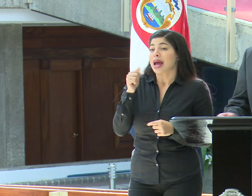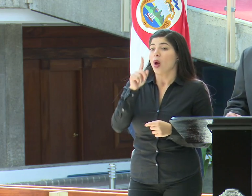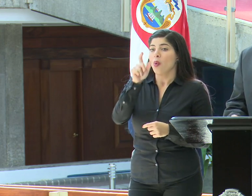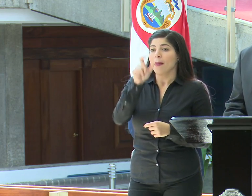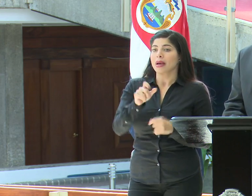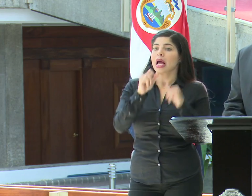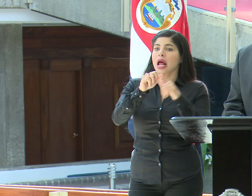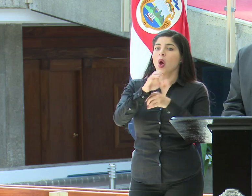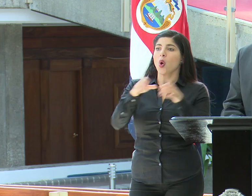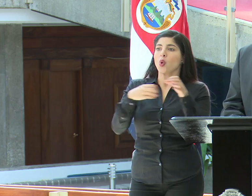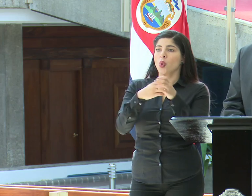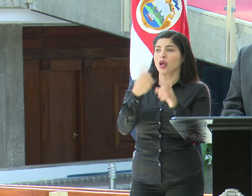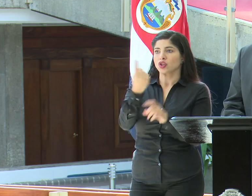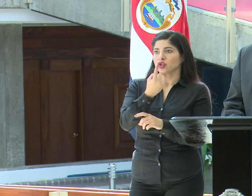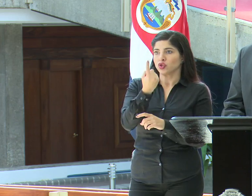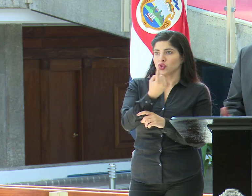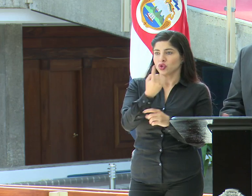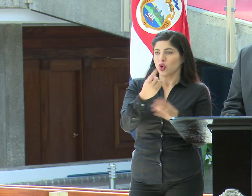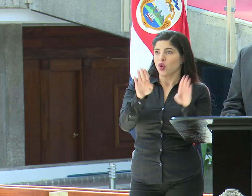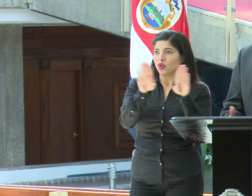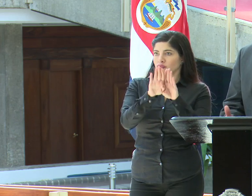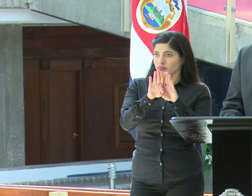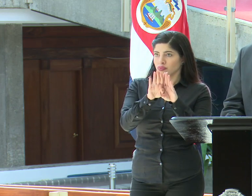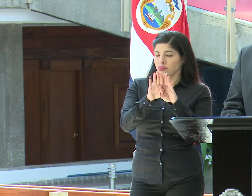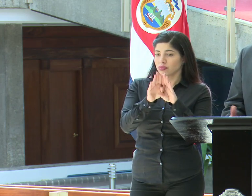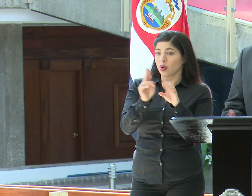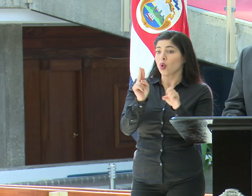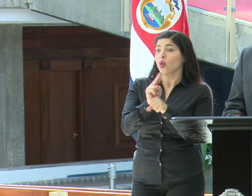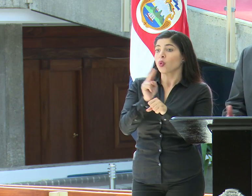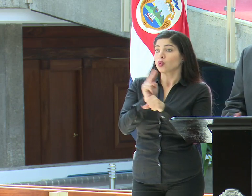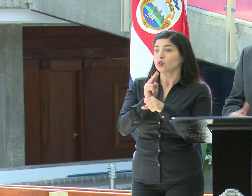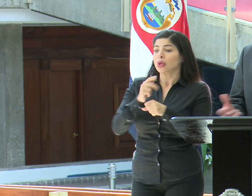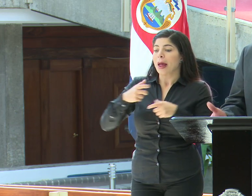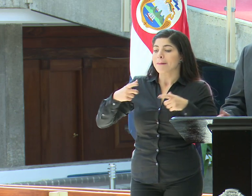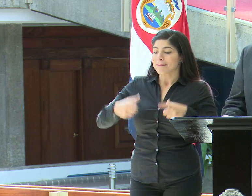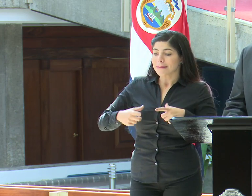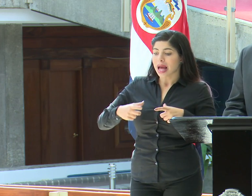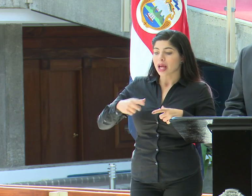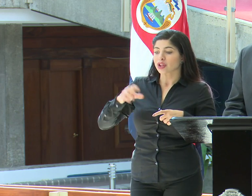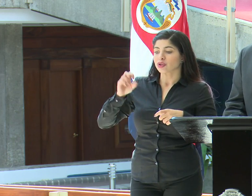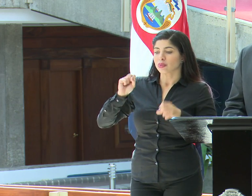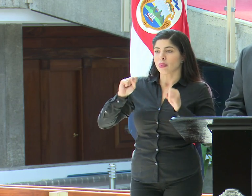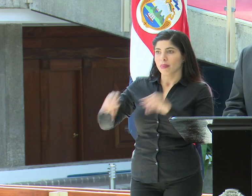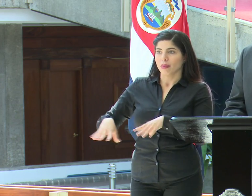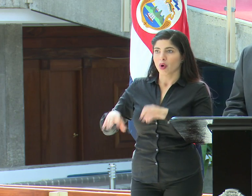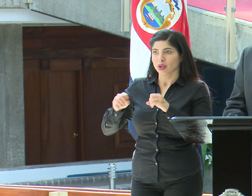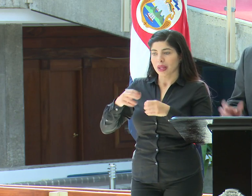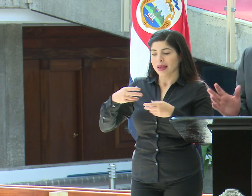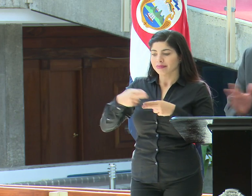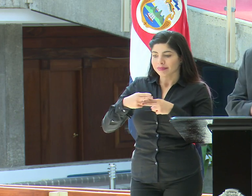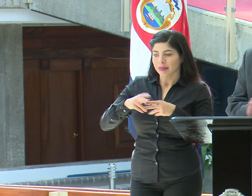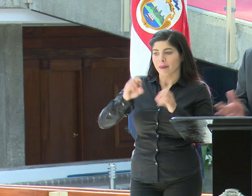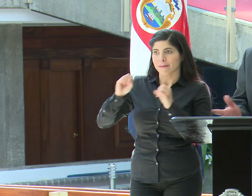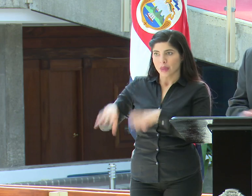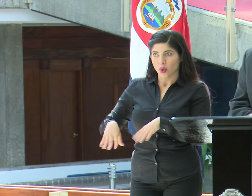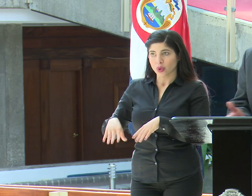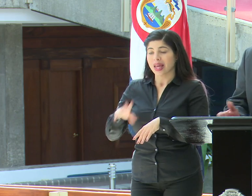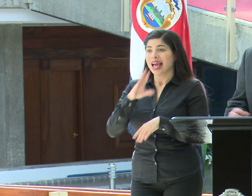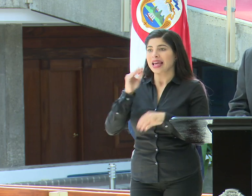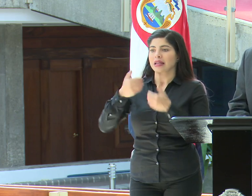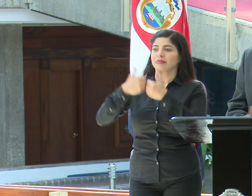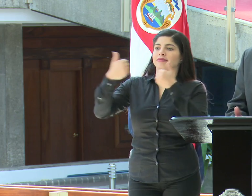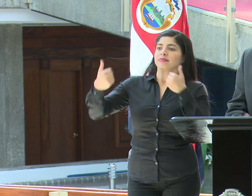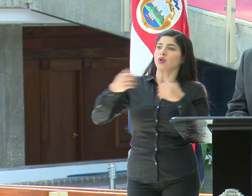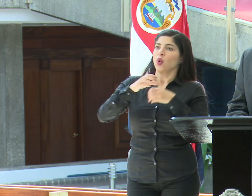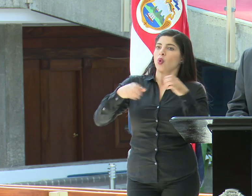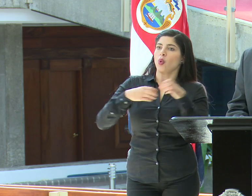habitación solo, usar dentro de lo posible pues cubiertos y platos desechables y pues estar totalmente aislado en